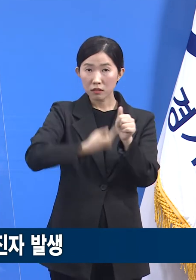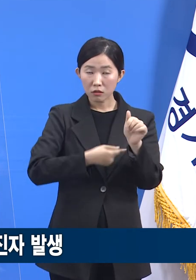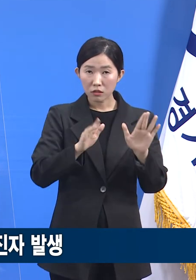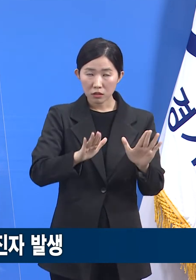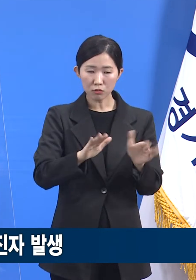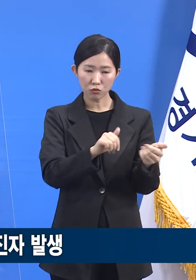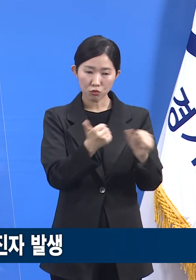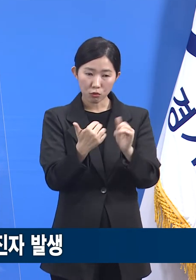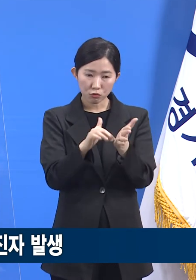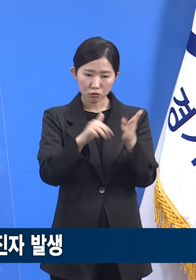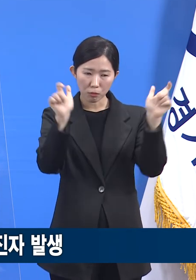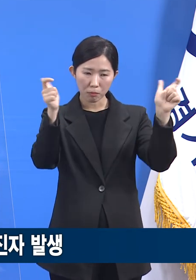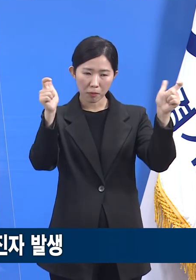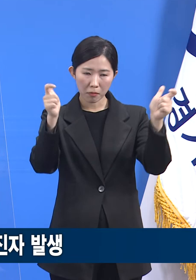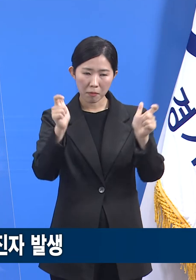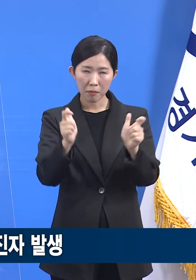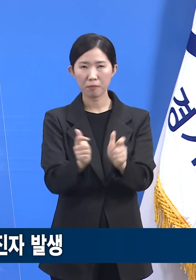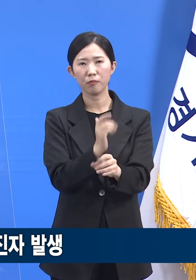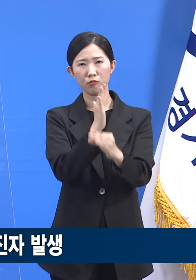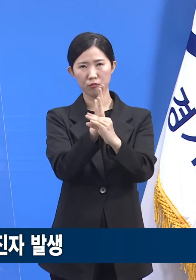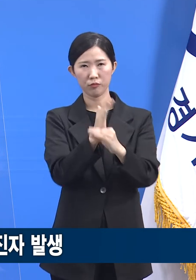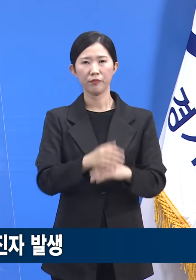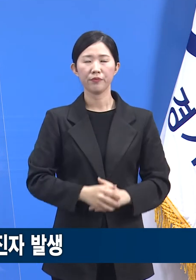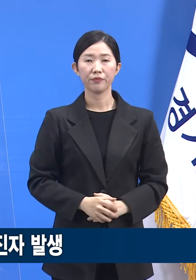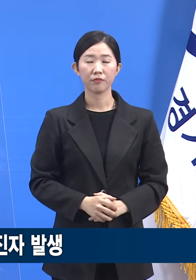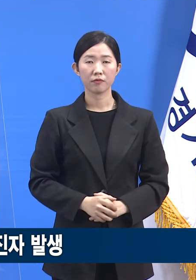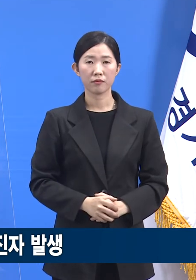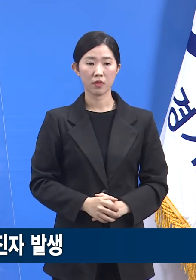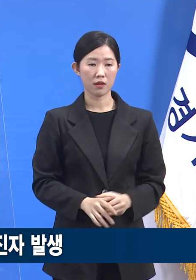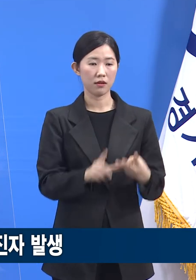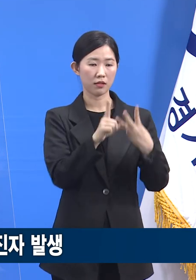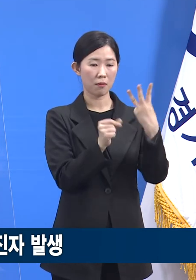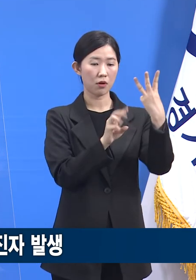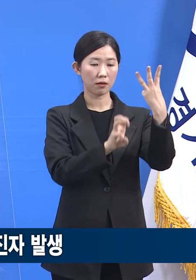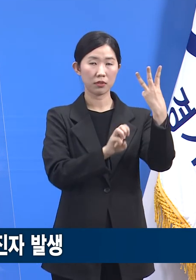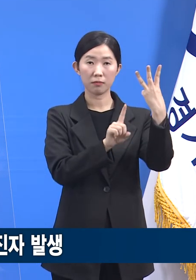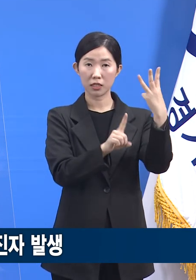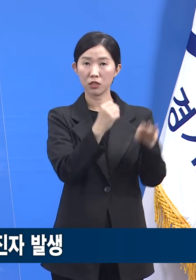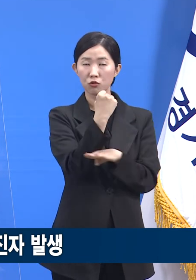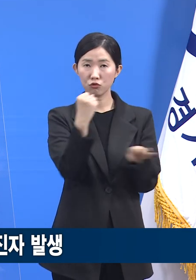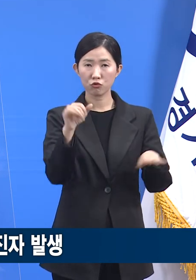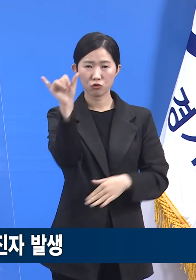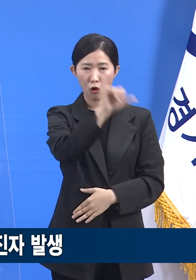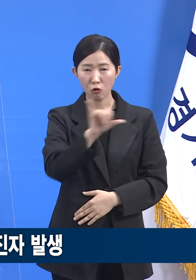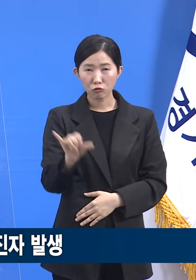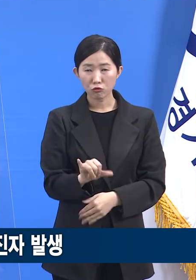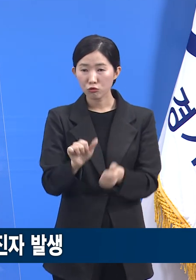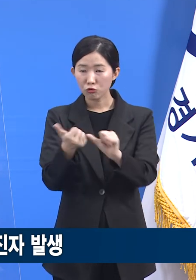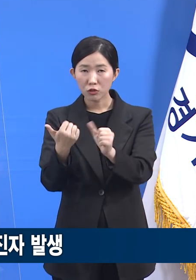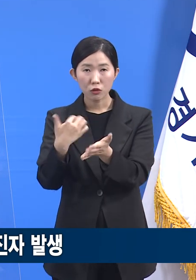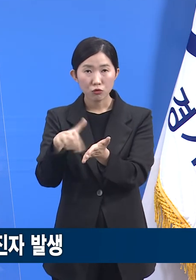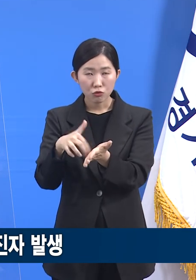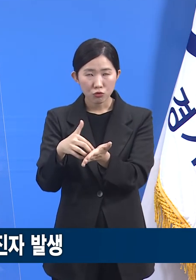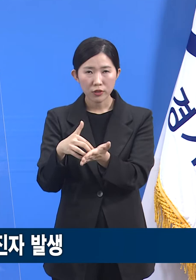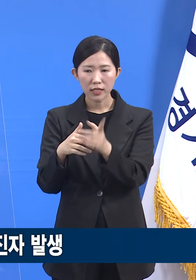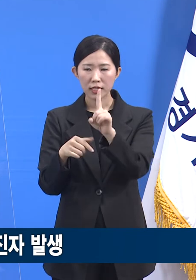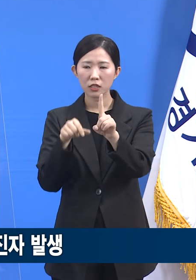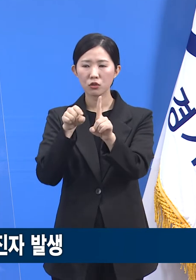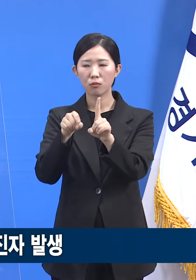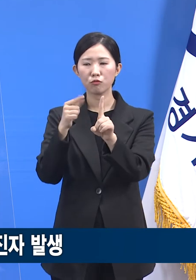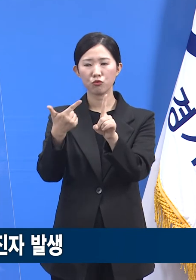감소세를 보이고 있습니다. 3월 31일 기준 전국의 치명률은 1.67%로